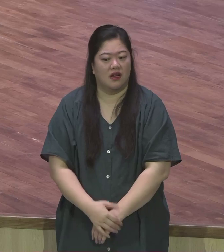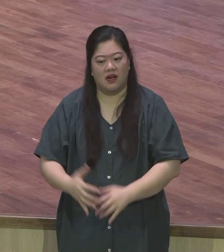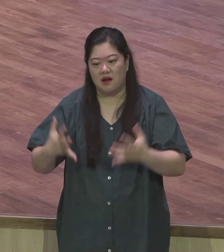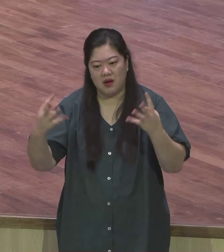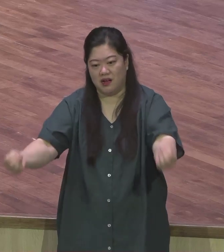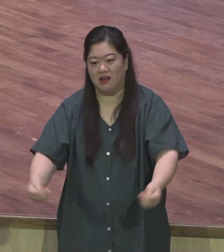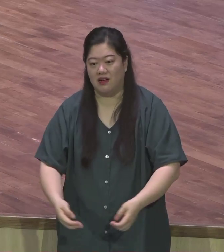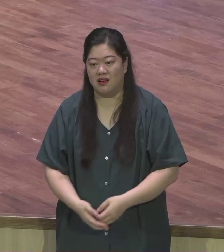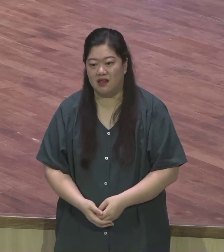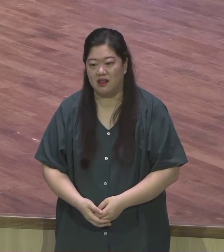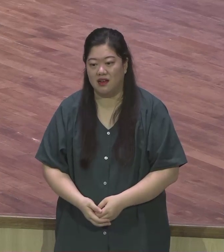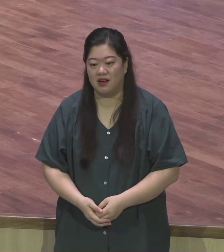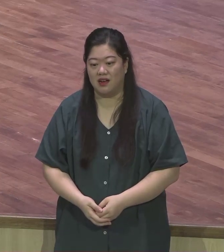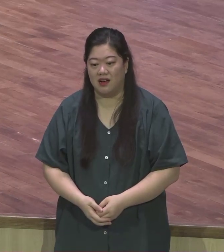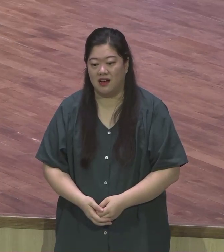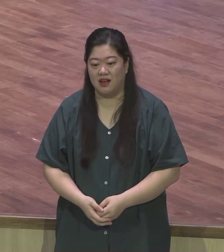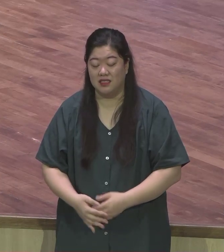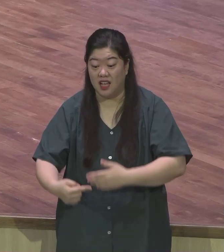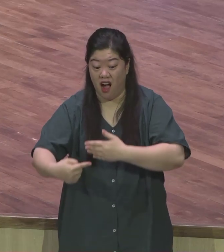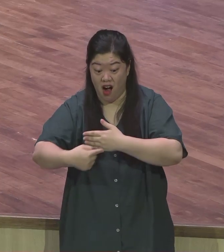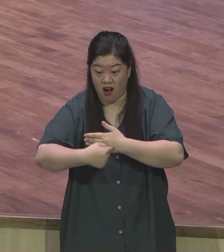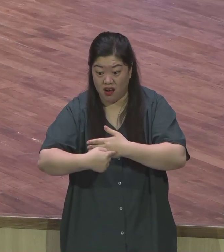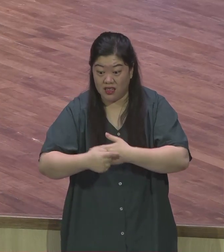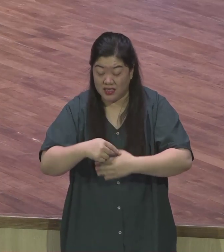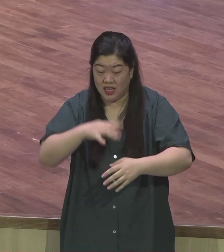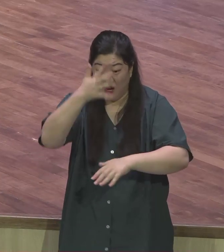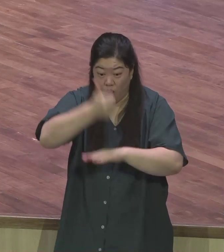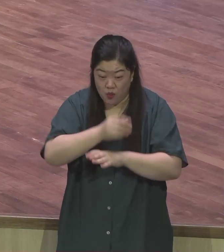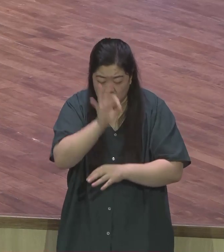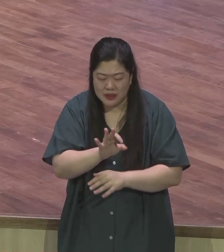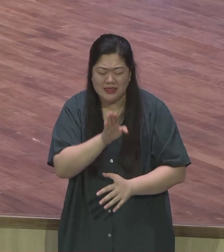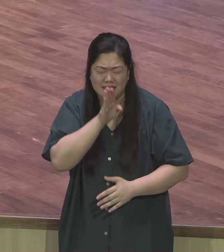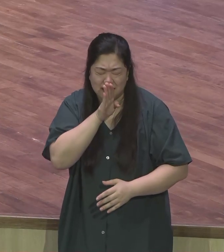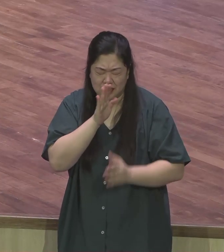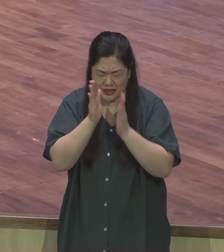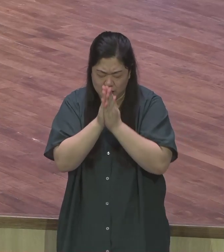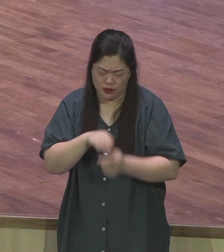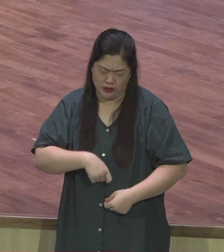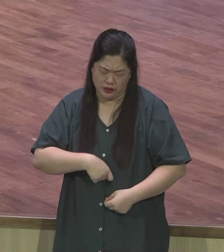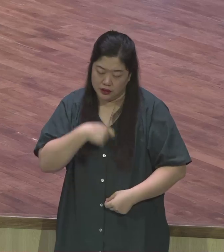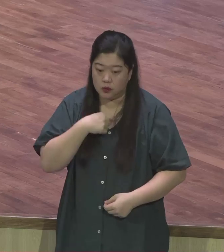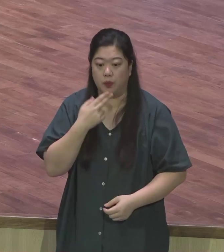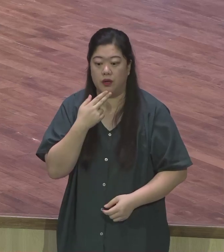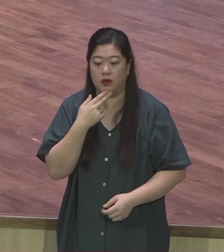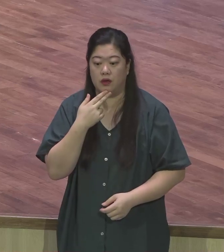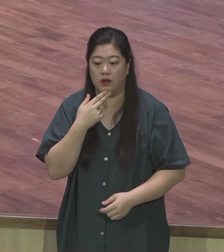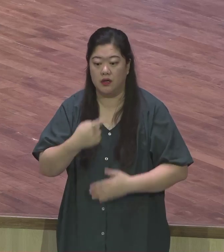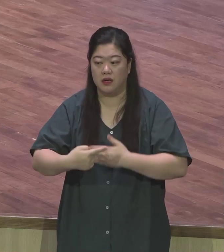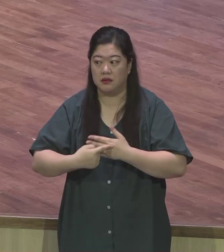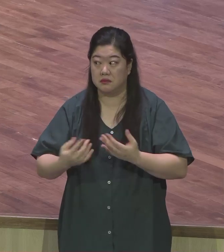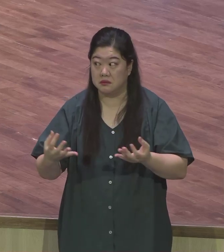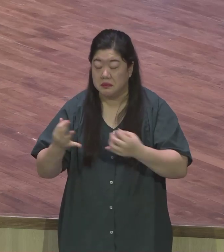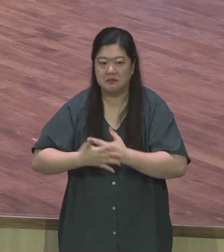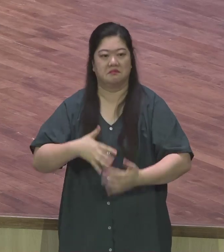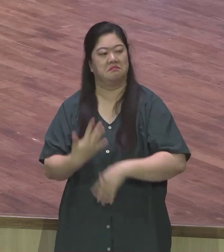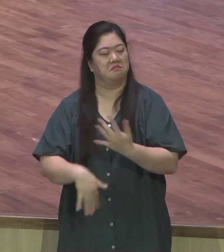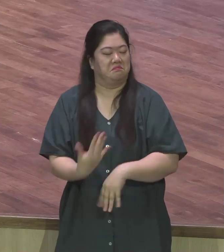의의는 율법의 본질을 놓쳐버린 형식적인 의의뿐만 아니라 하나님을 드러내는 것이 아니라 자기를 높이는